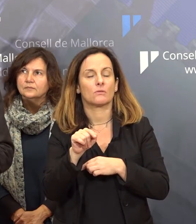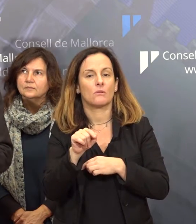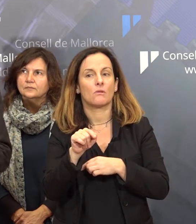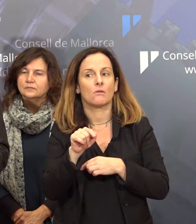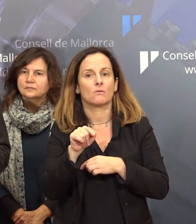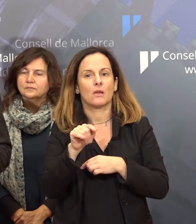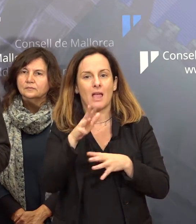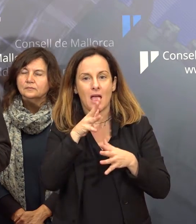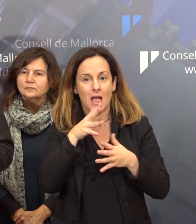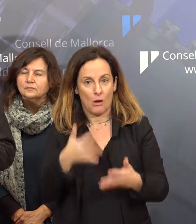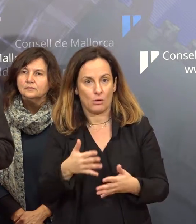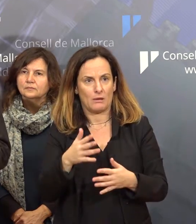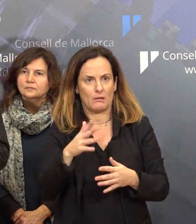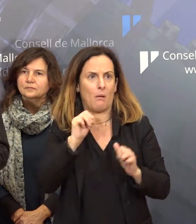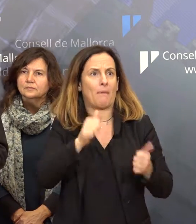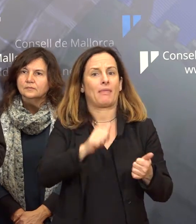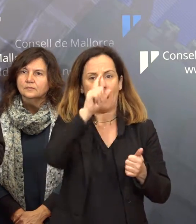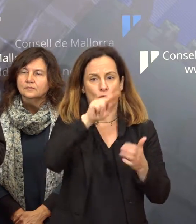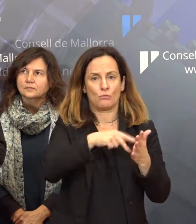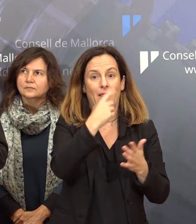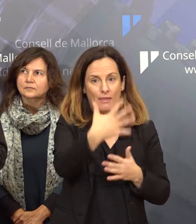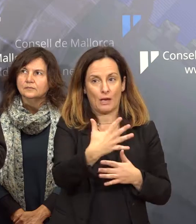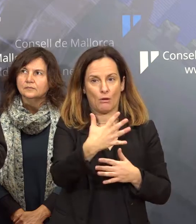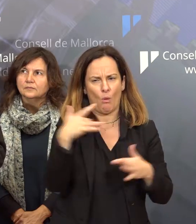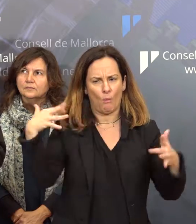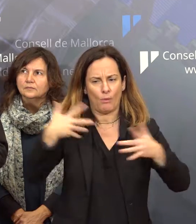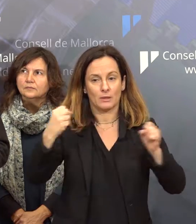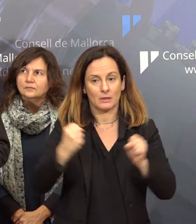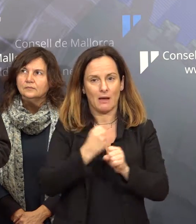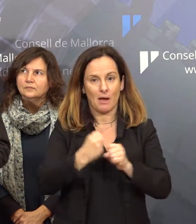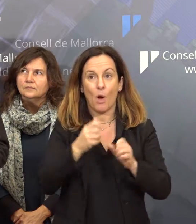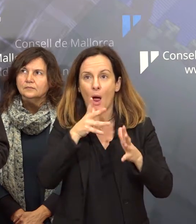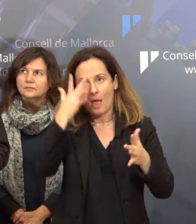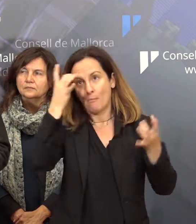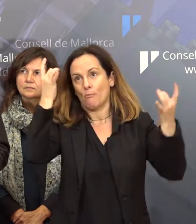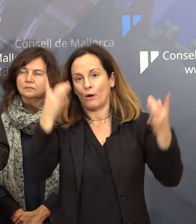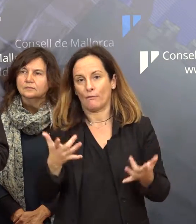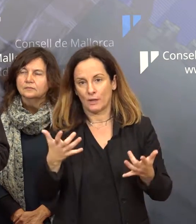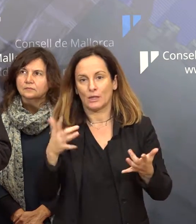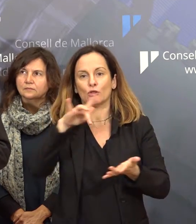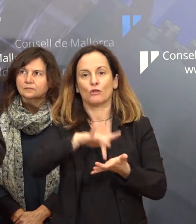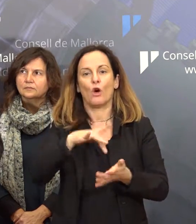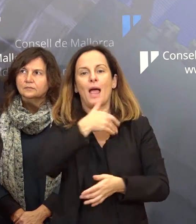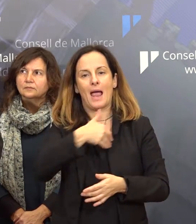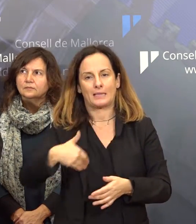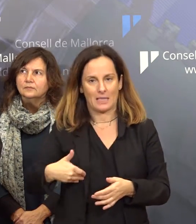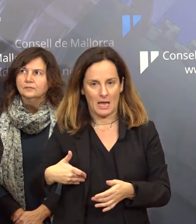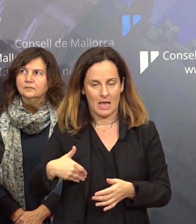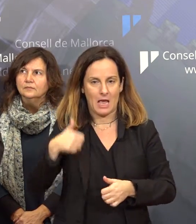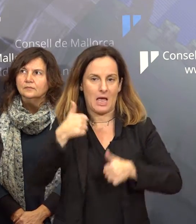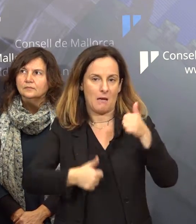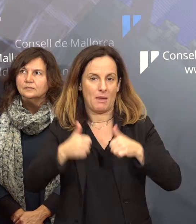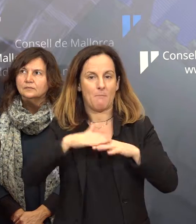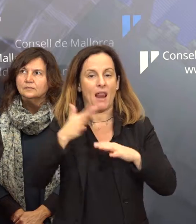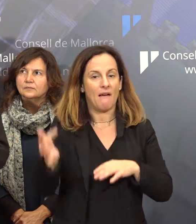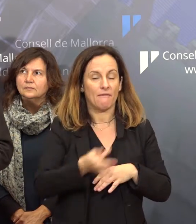de 2005 ja estaven fent feina ara donant la possibilitat que les seves places surtin a dins d'aquesta oferta i que se puguin presentar. Llavors hi una segona taxa